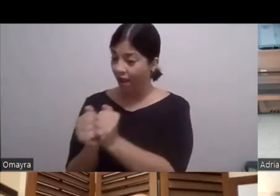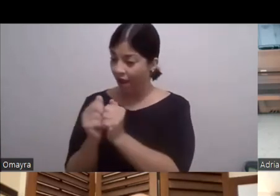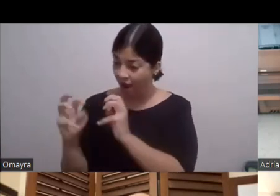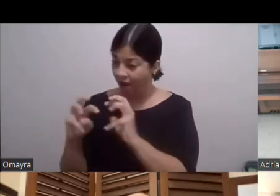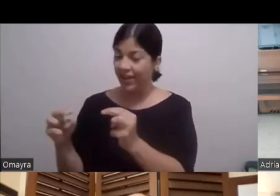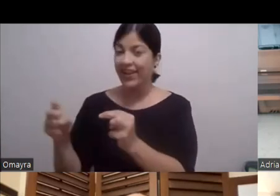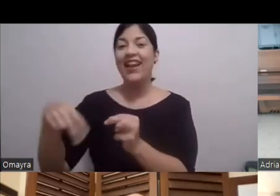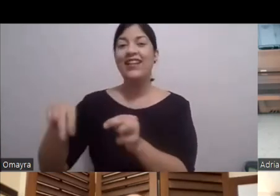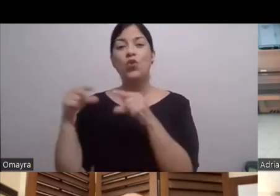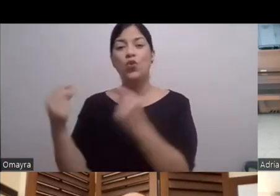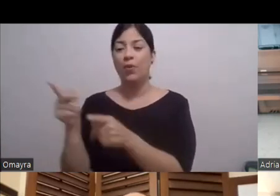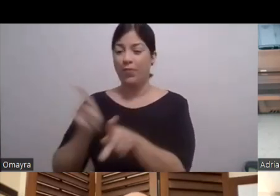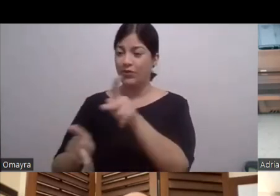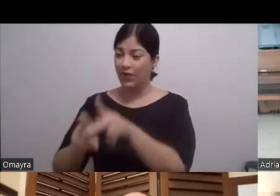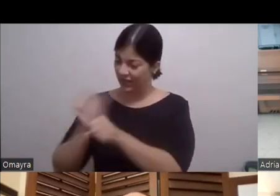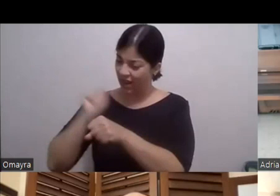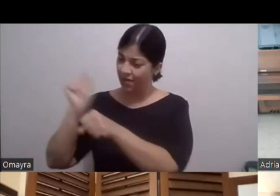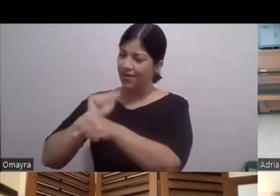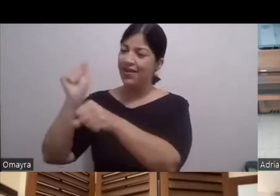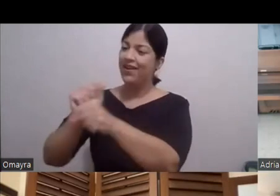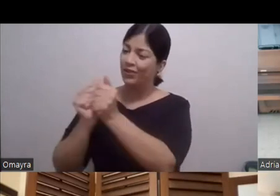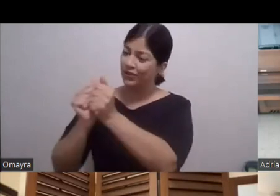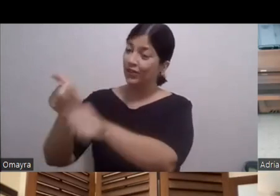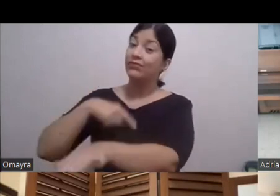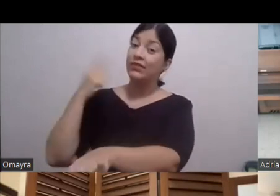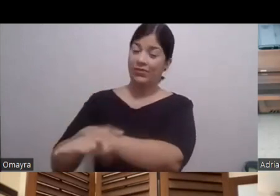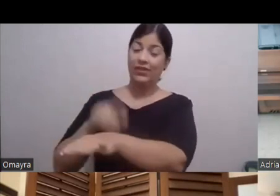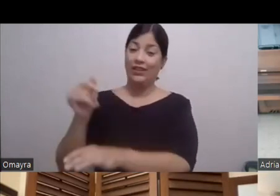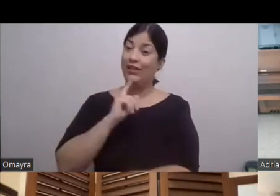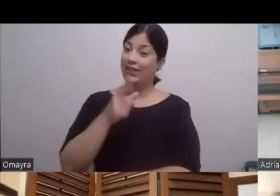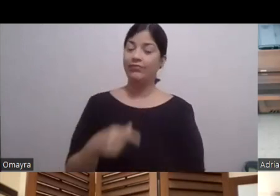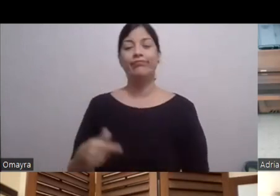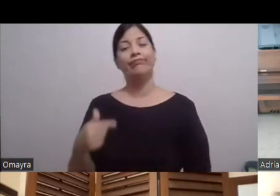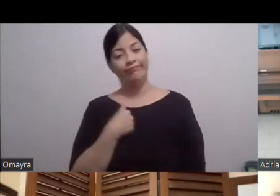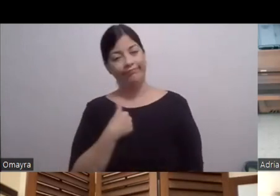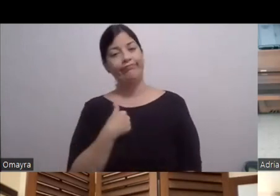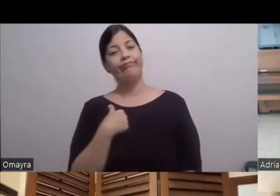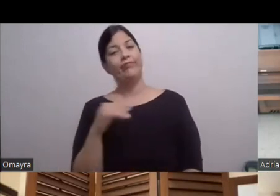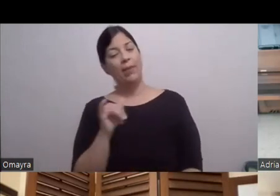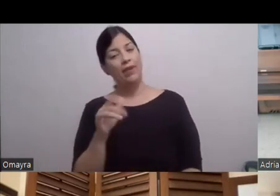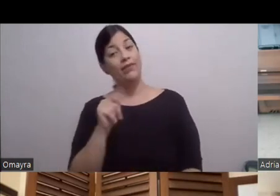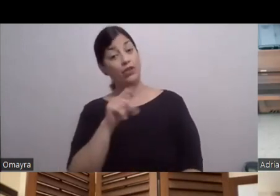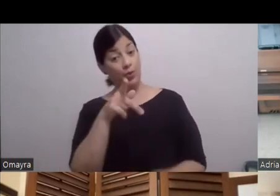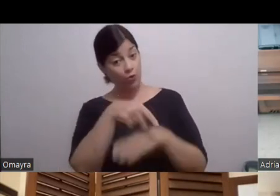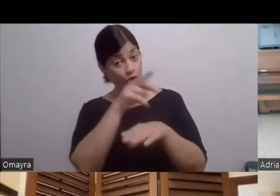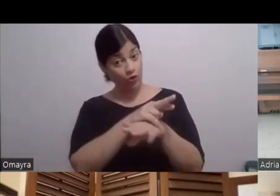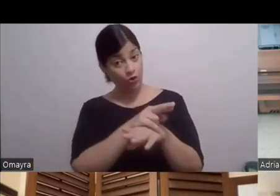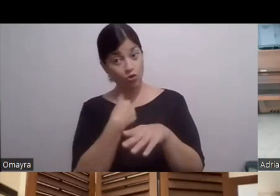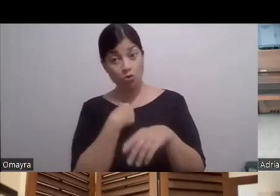mucho tiempo Y eso es la realidad A mí realmente Mira pues también En la televisión En Puerto Rico Pues yo no conocía nada De gente de